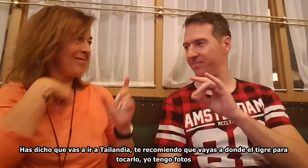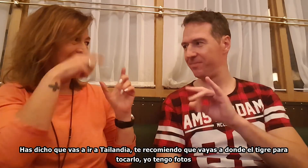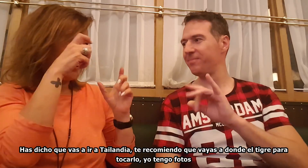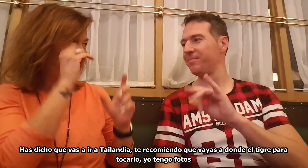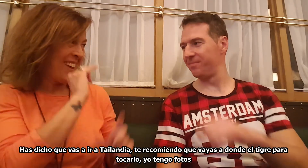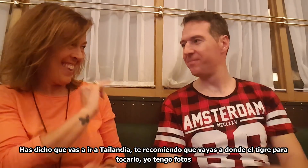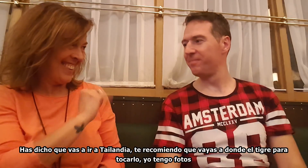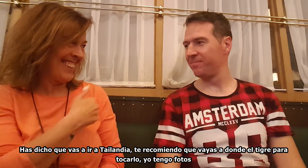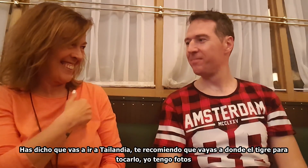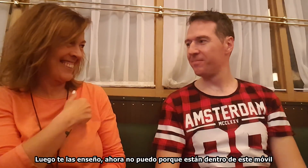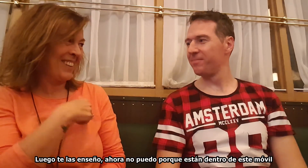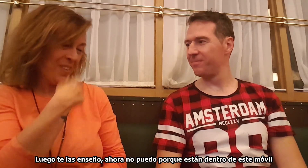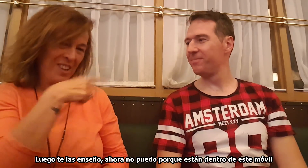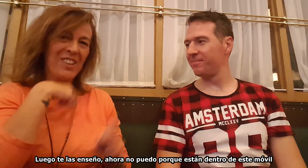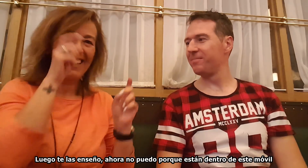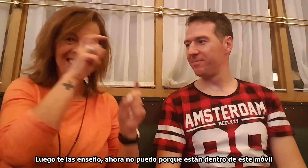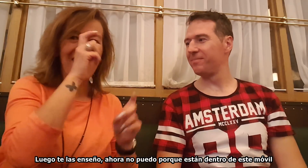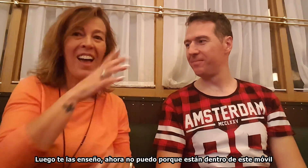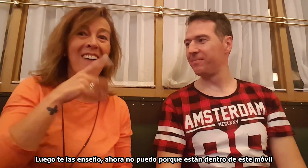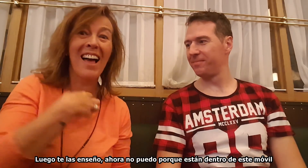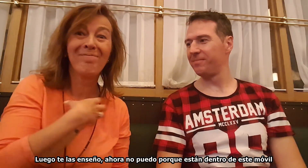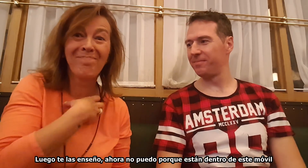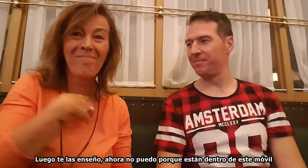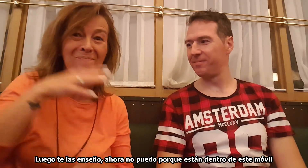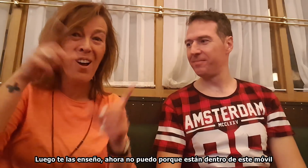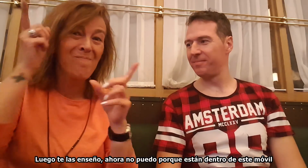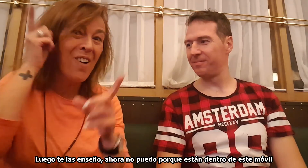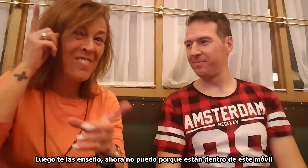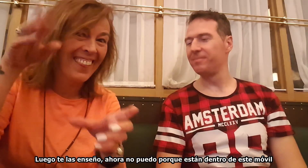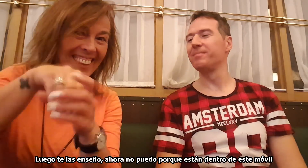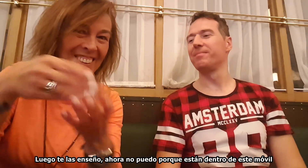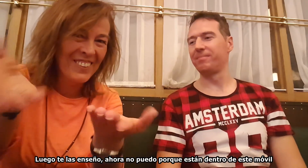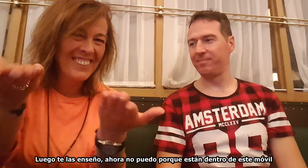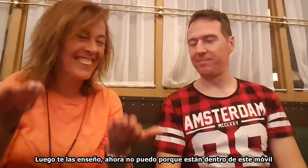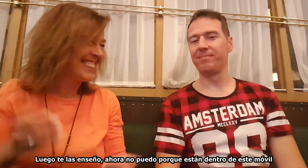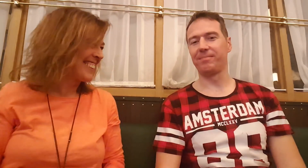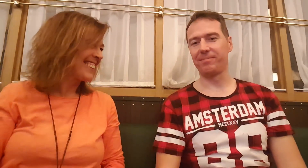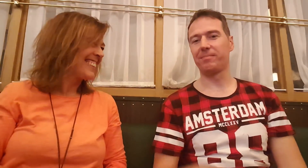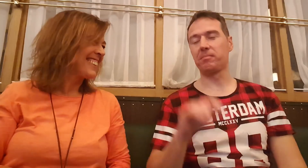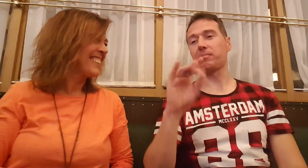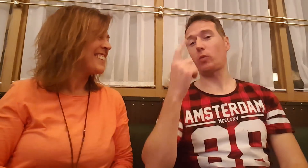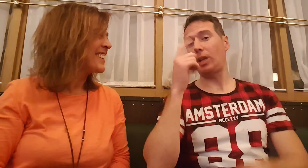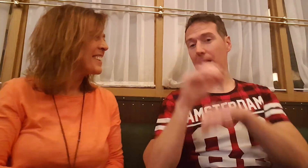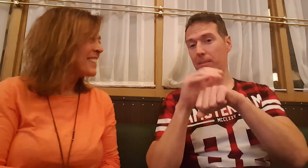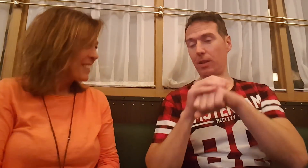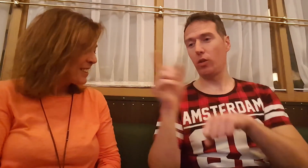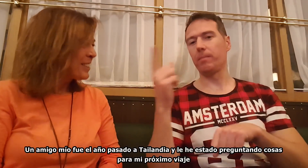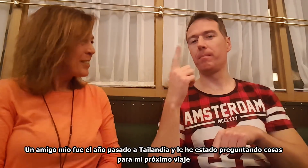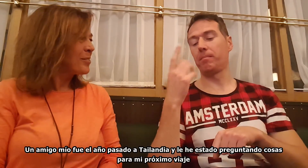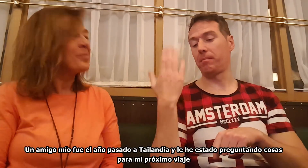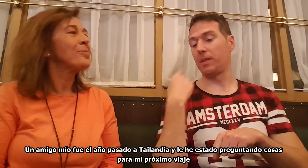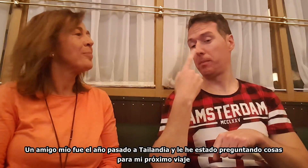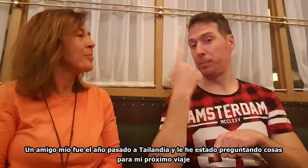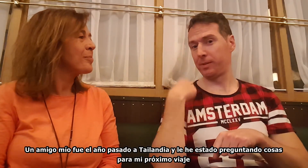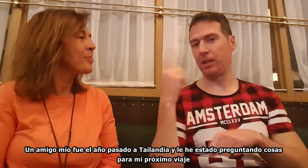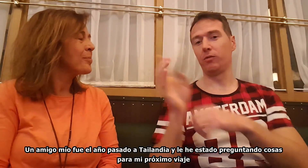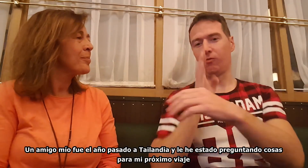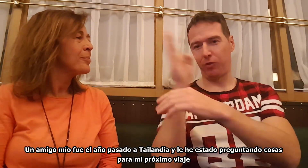Yo tengo fotos. Luego te las enseño. Ahora no puedo porque están dentro de este móvil. Un amigo mío fue el año